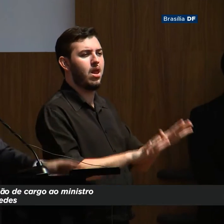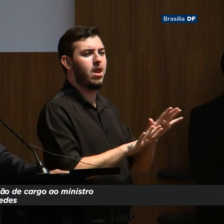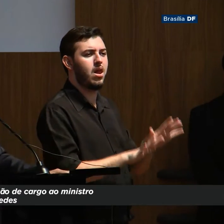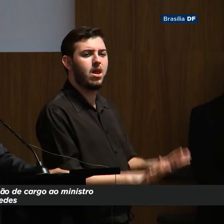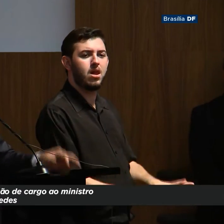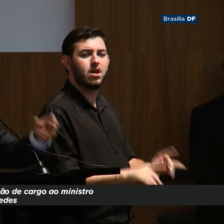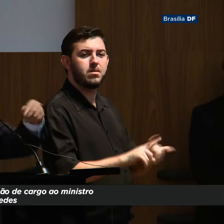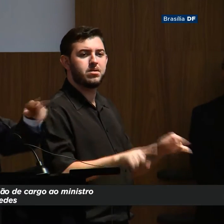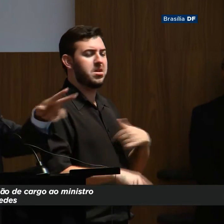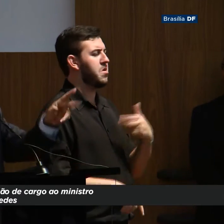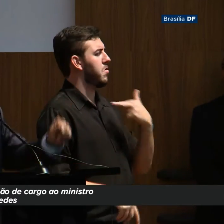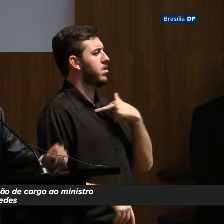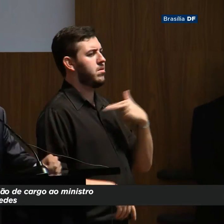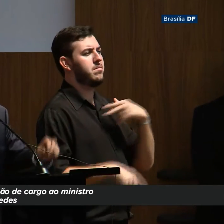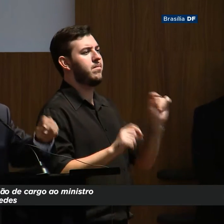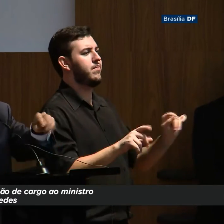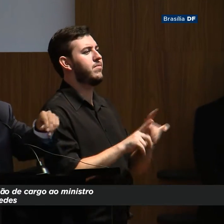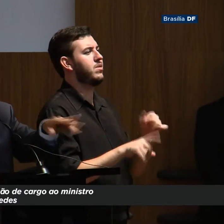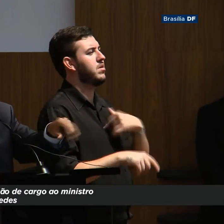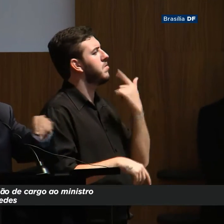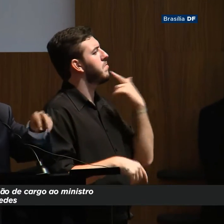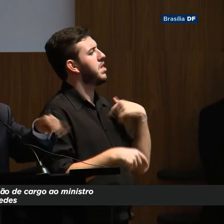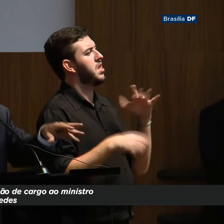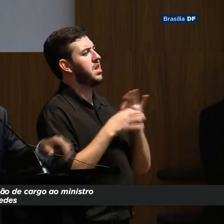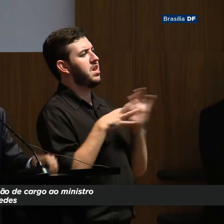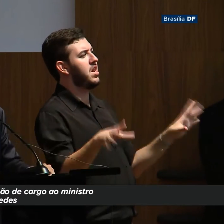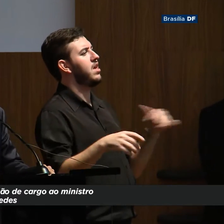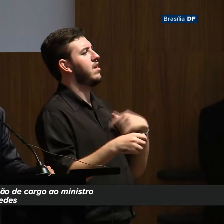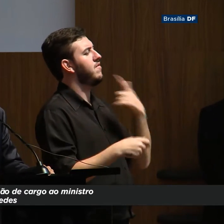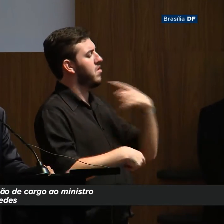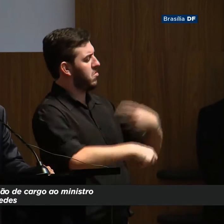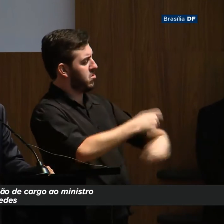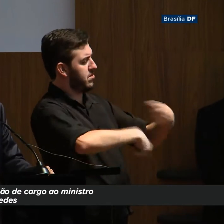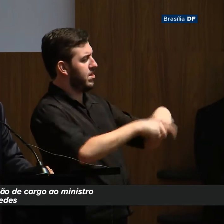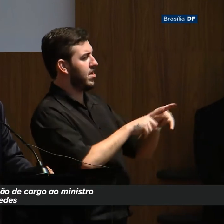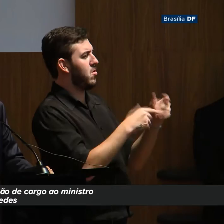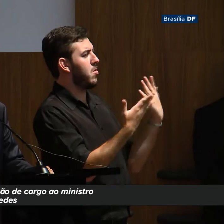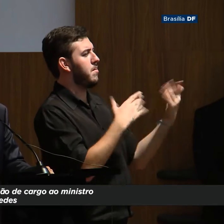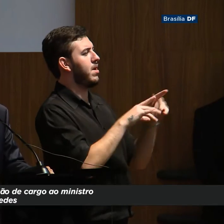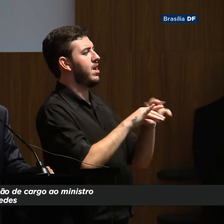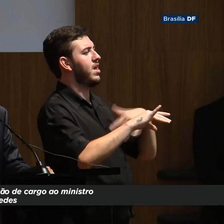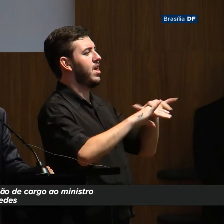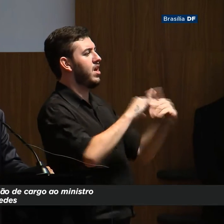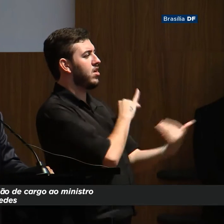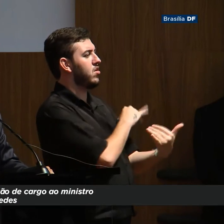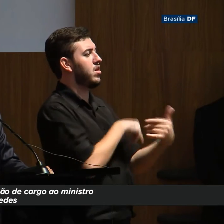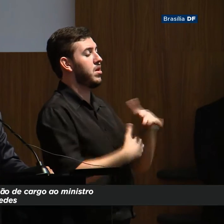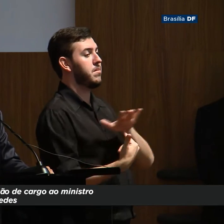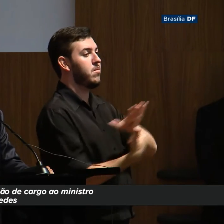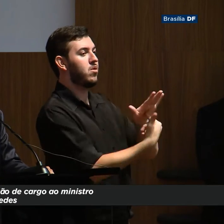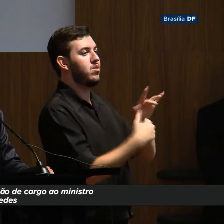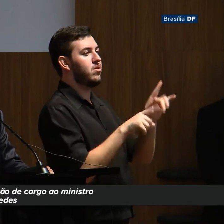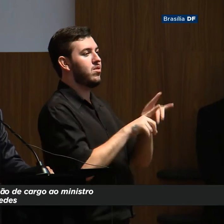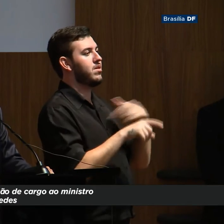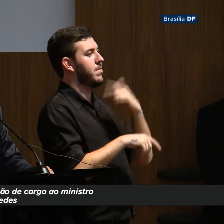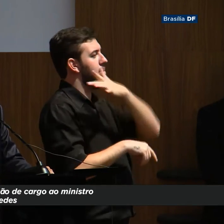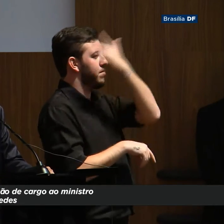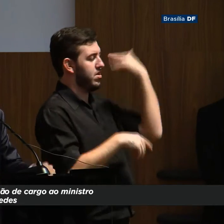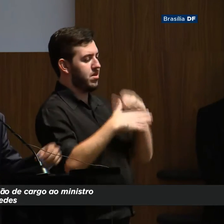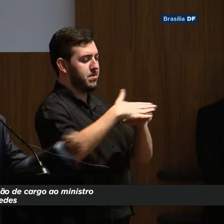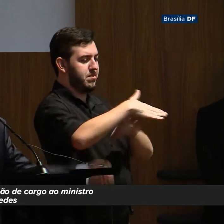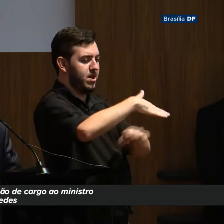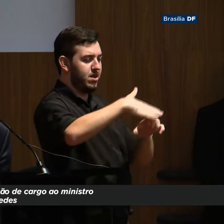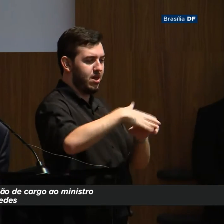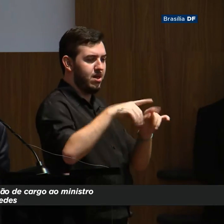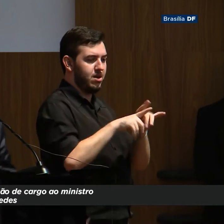um desses dessas redes sociais que viralizou. Você amarra uma bola de ferro numa perna direita do empresário, juros